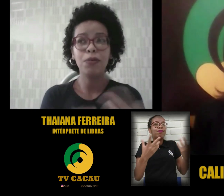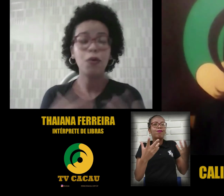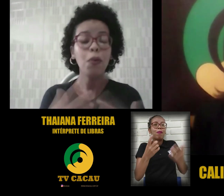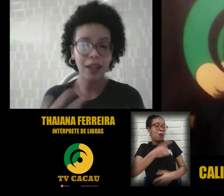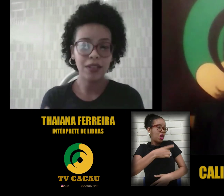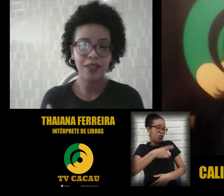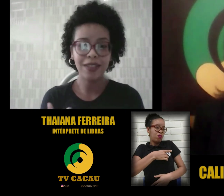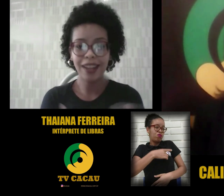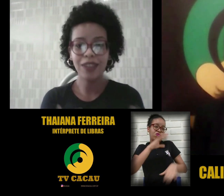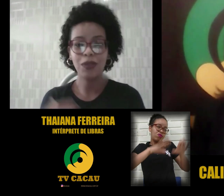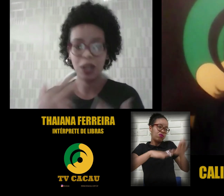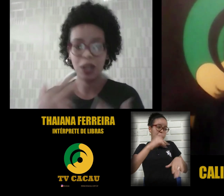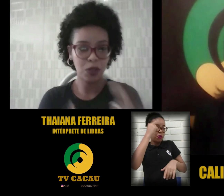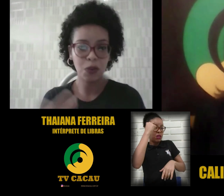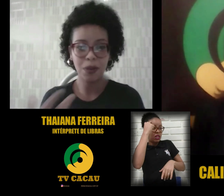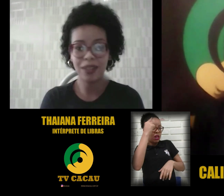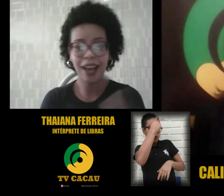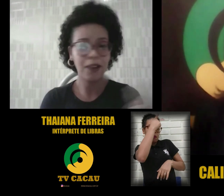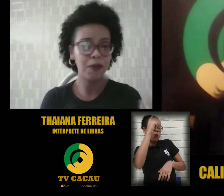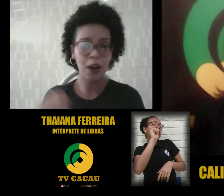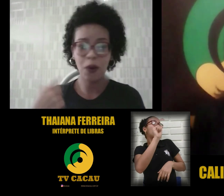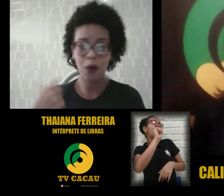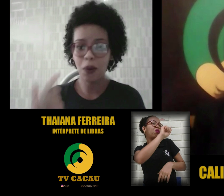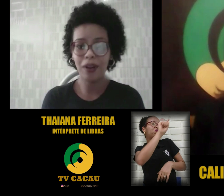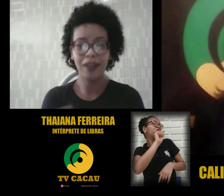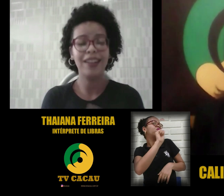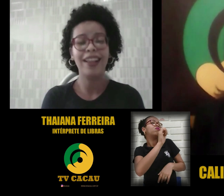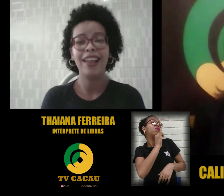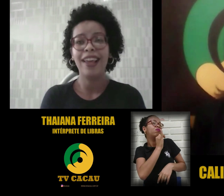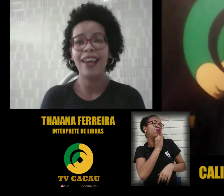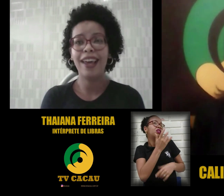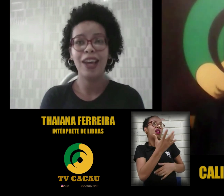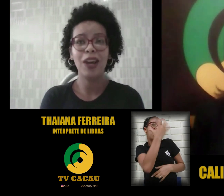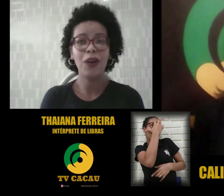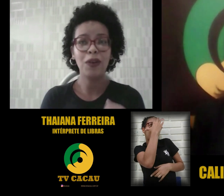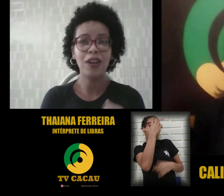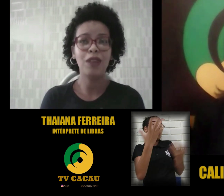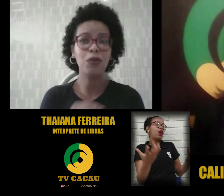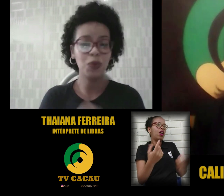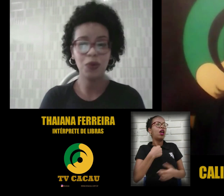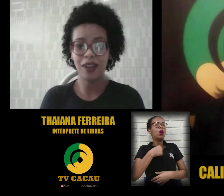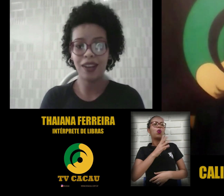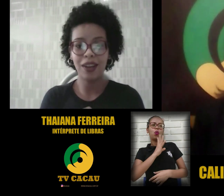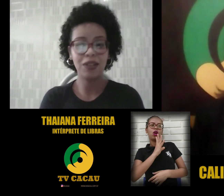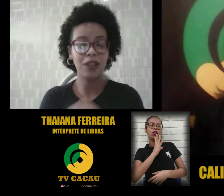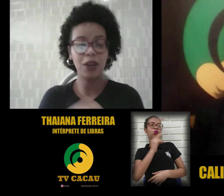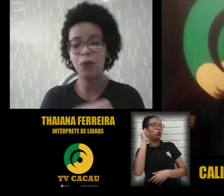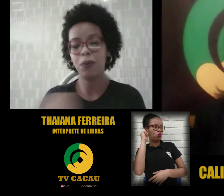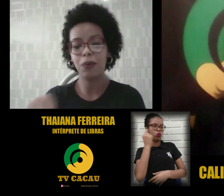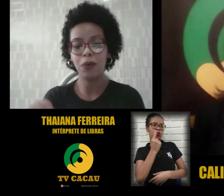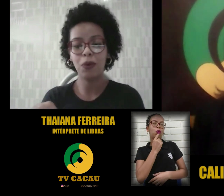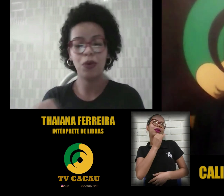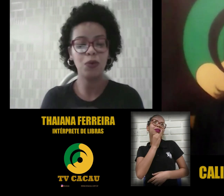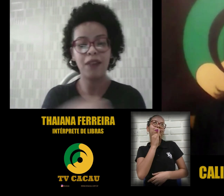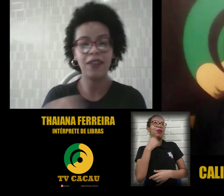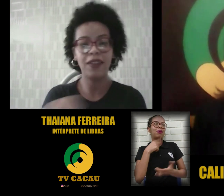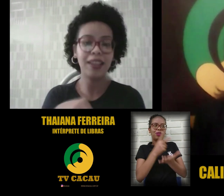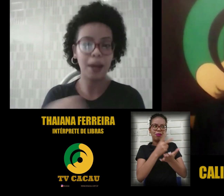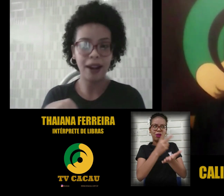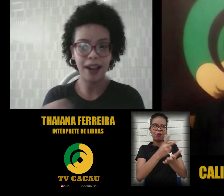com medo, às vezes, né? Do que as pessoas vão pensar, com vergonha. Eu sou do que eu costumava, né? Trabalhar,